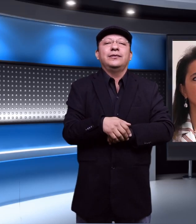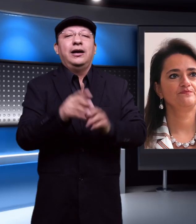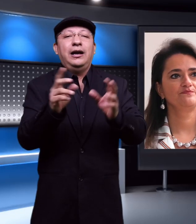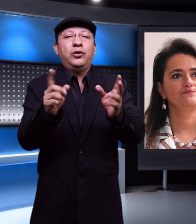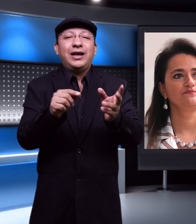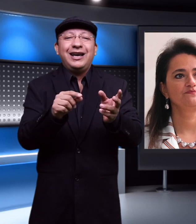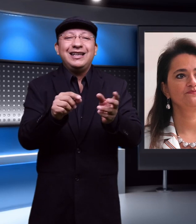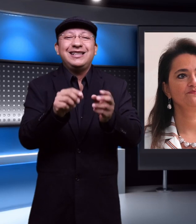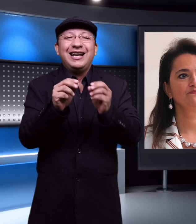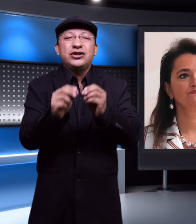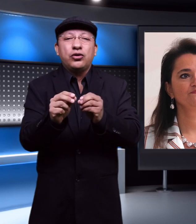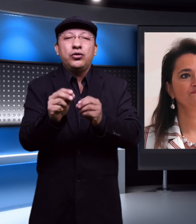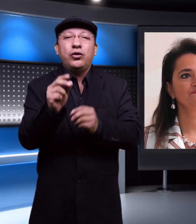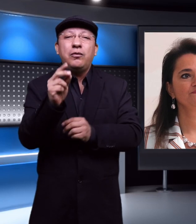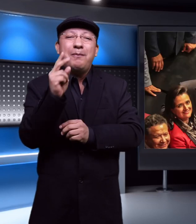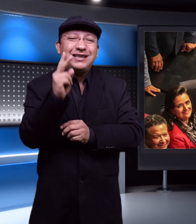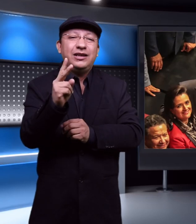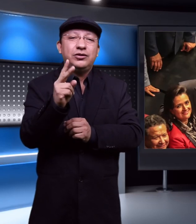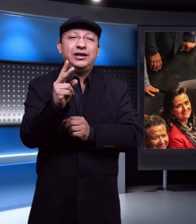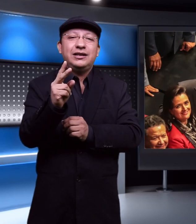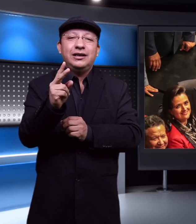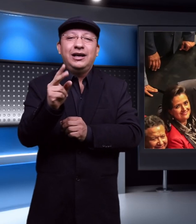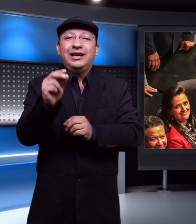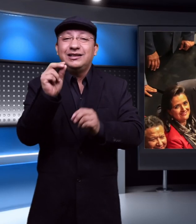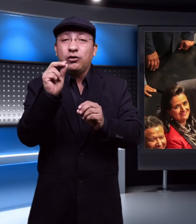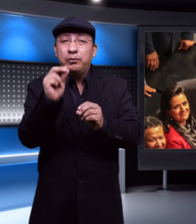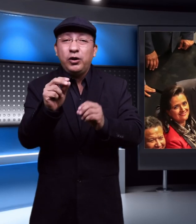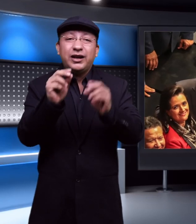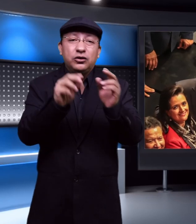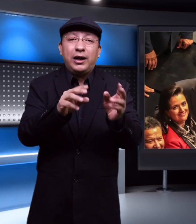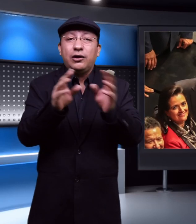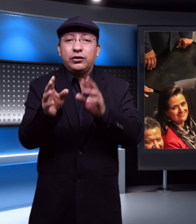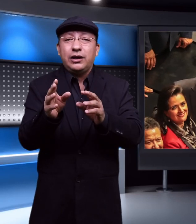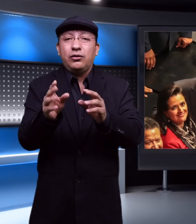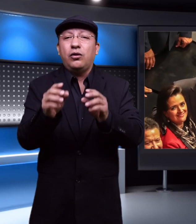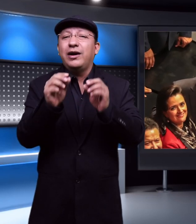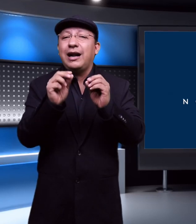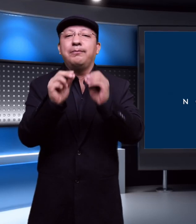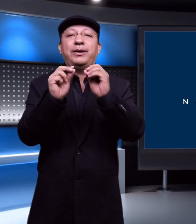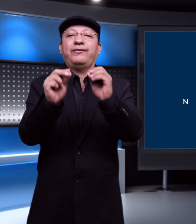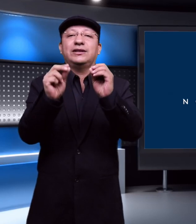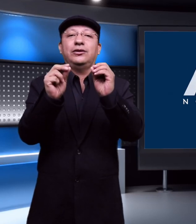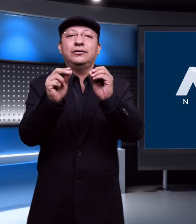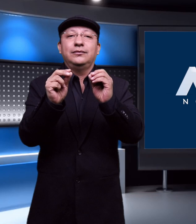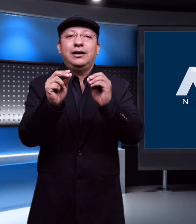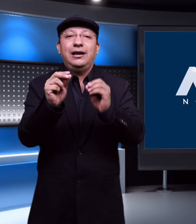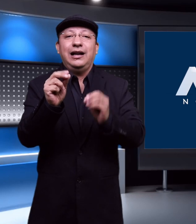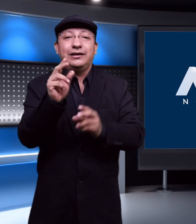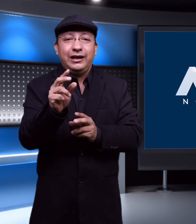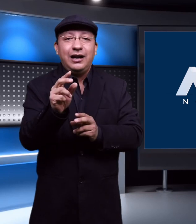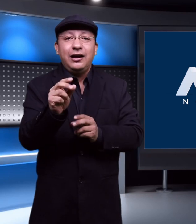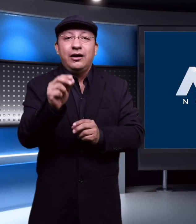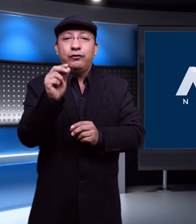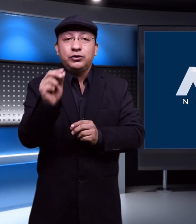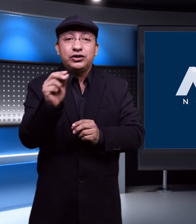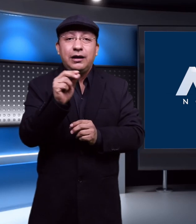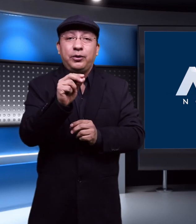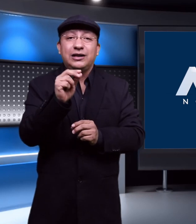El montaje de este gran show duró más de dos días y se cumplió el ritual acordado con gran perfección. La terna fue escuchada por las